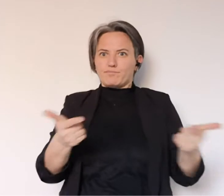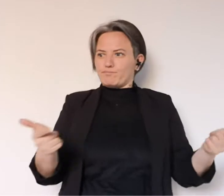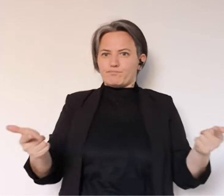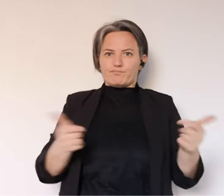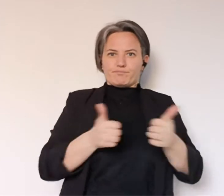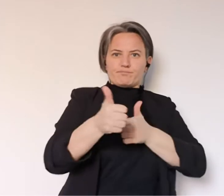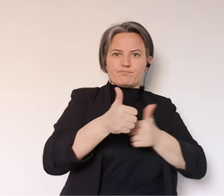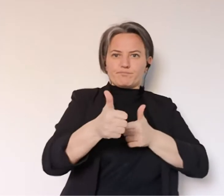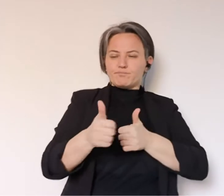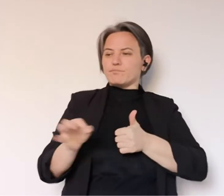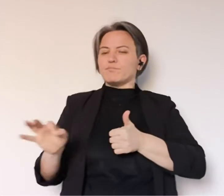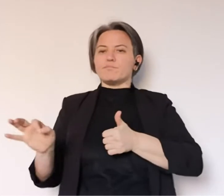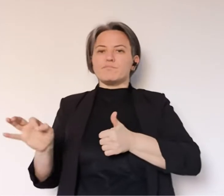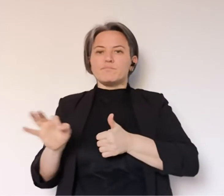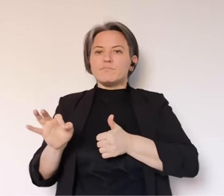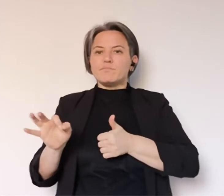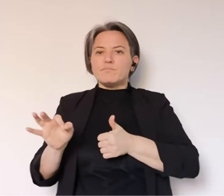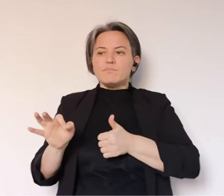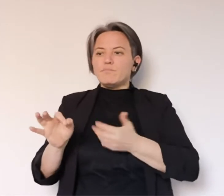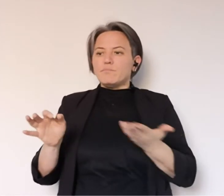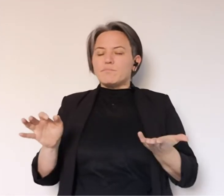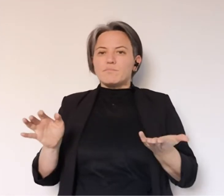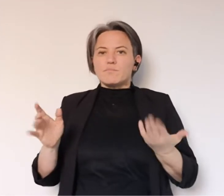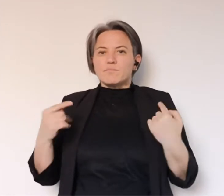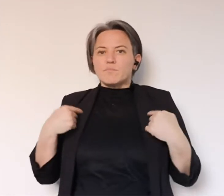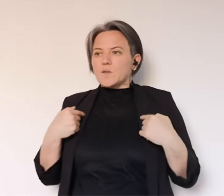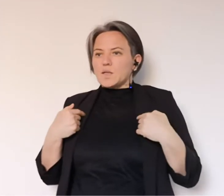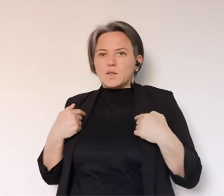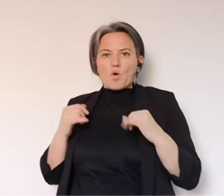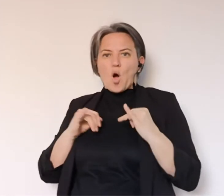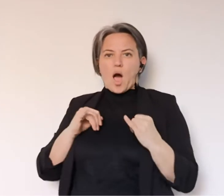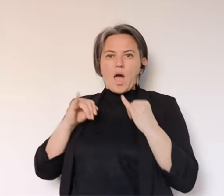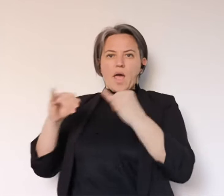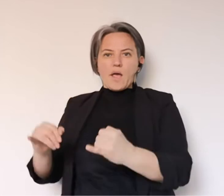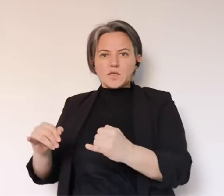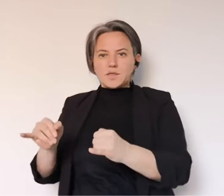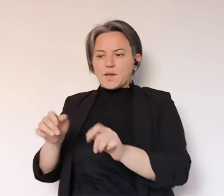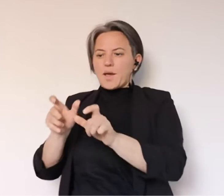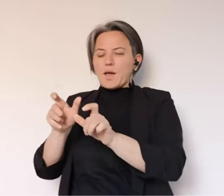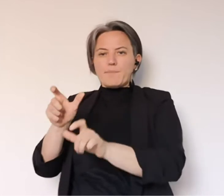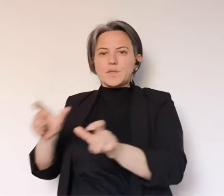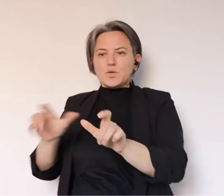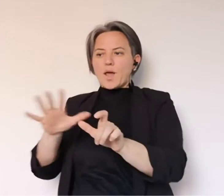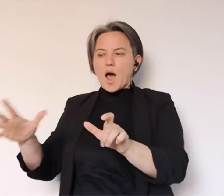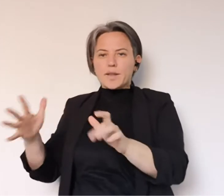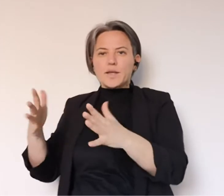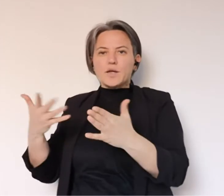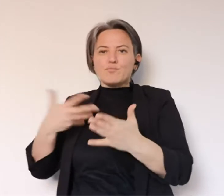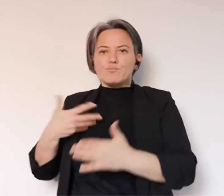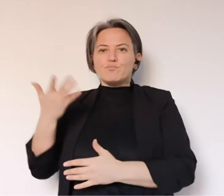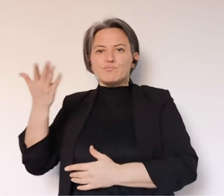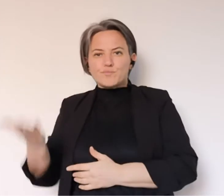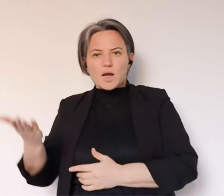te lo permette l'ambiente fisico, non te lo permette il fatto che stai vivendo